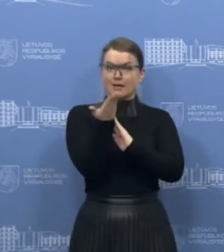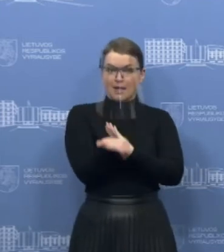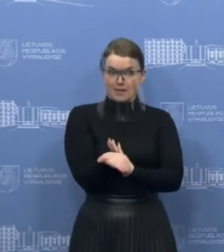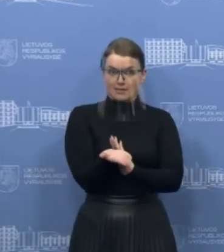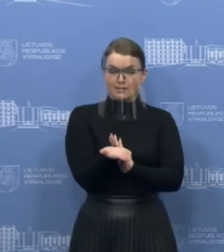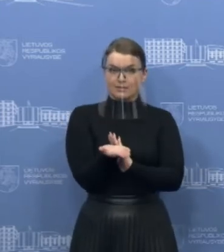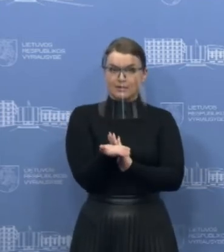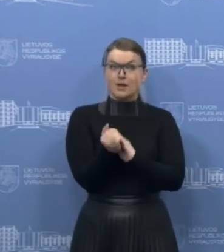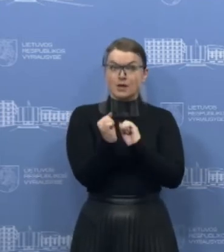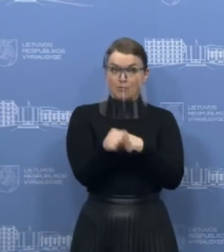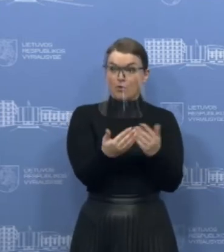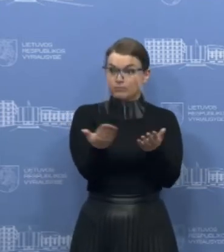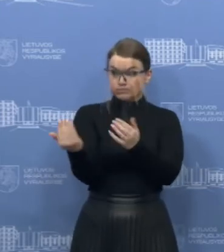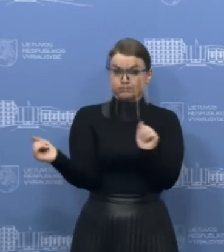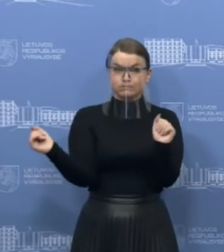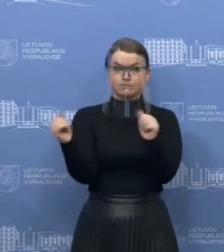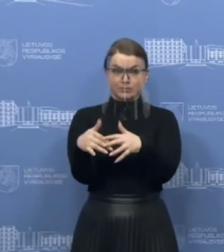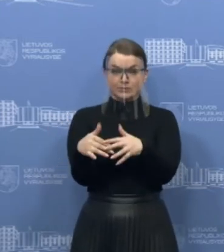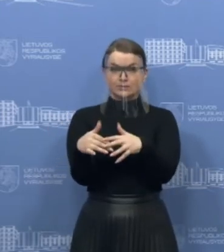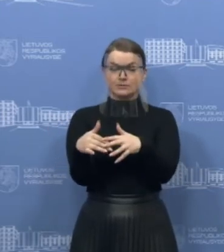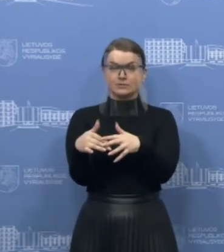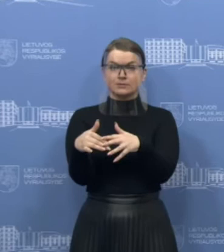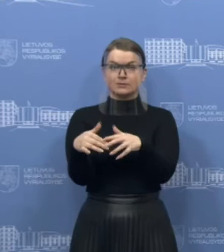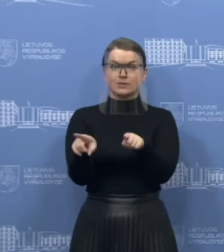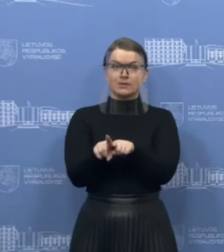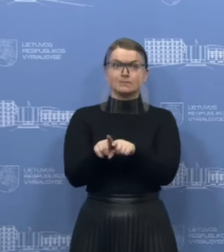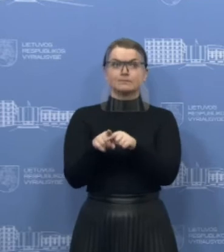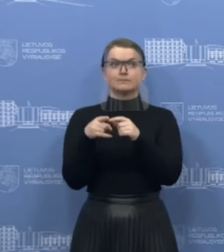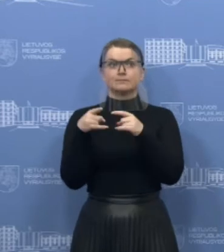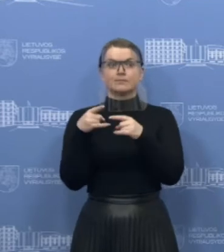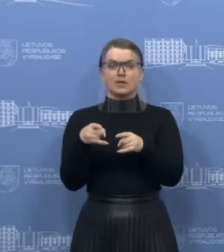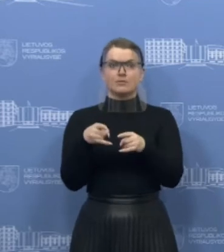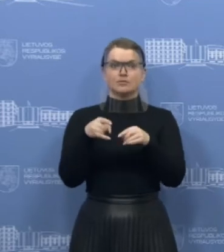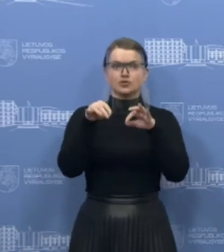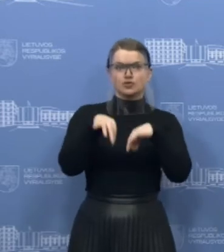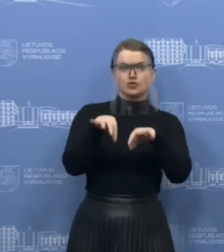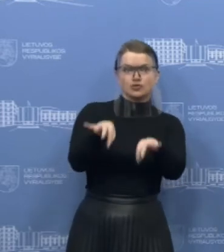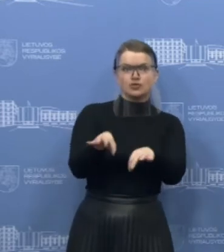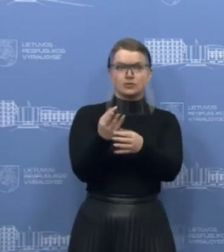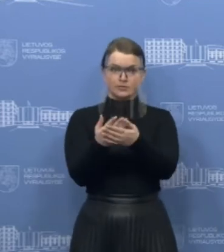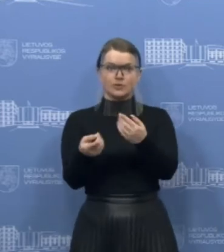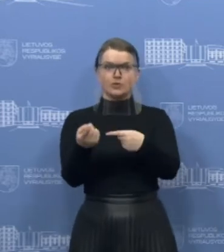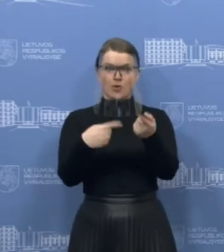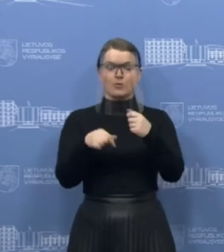ne kelyvinėm transportui, o būtent krovininėm transportui.